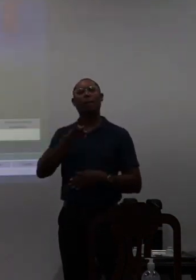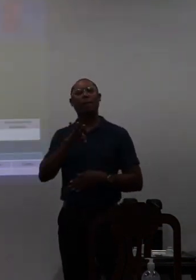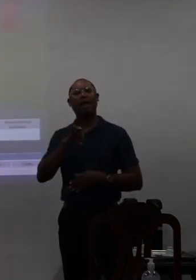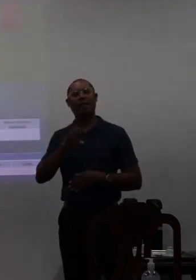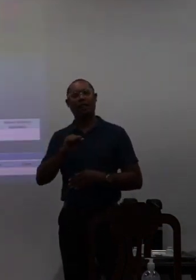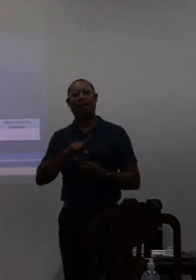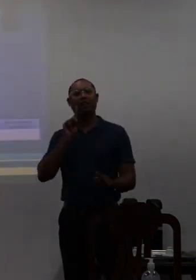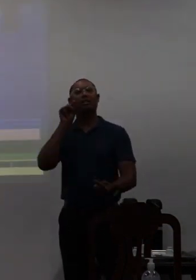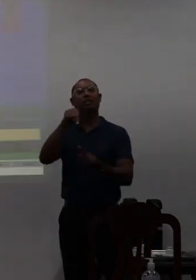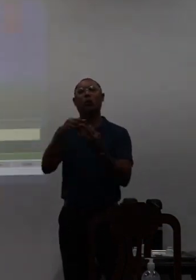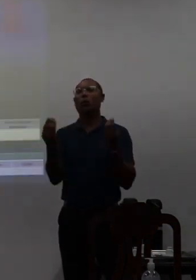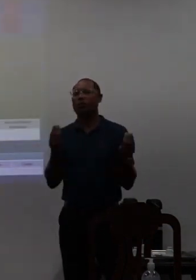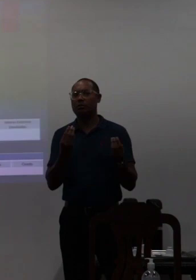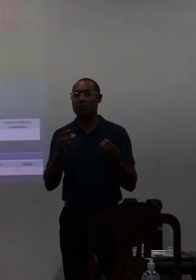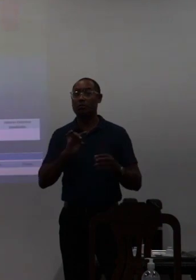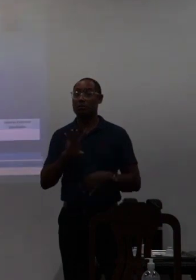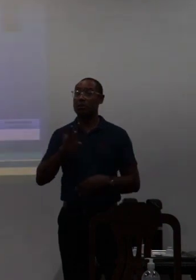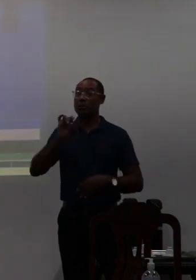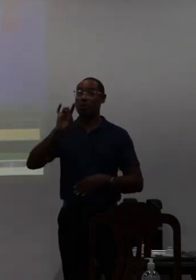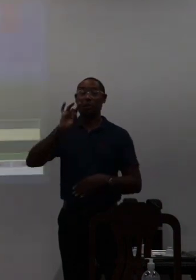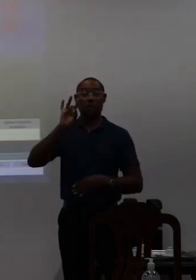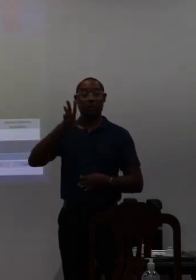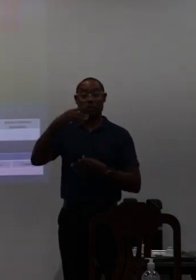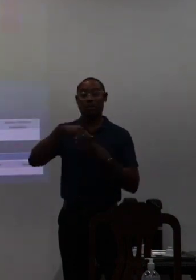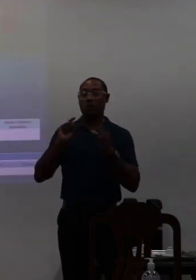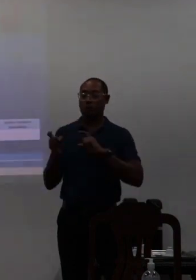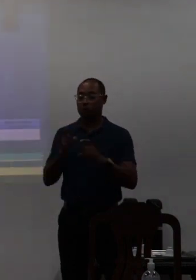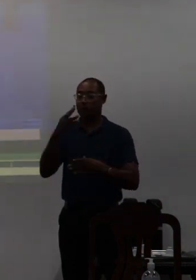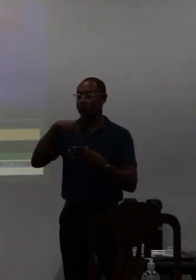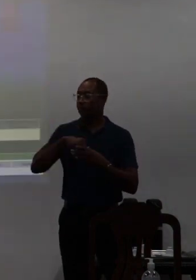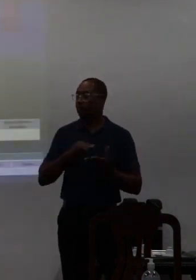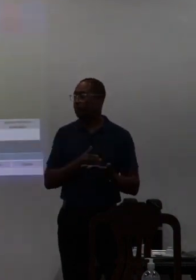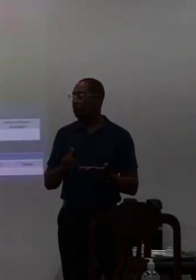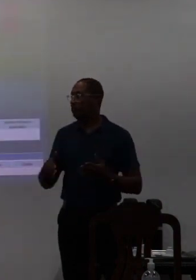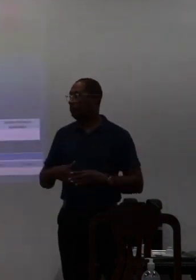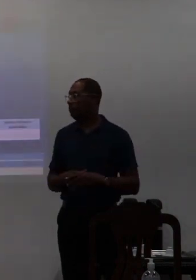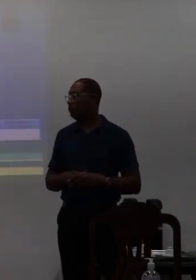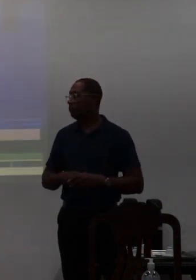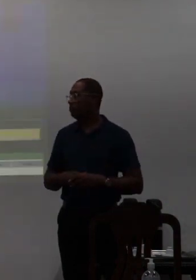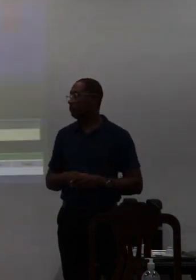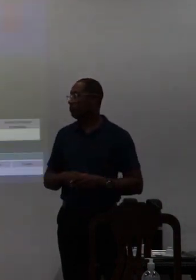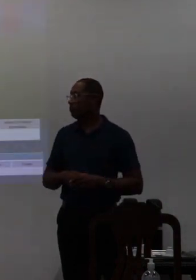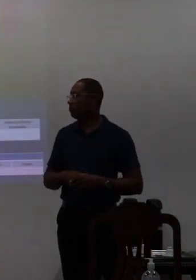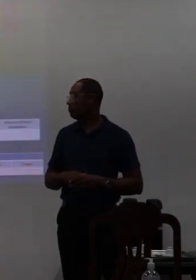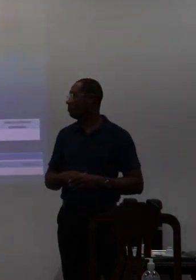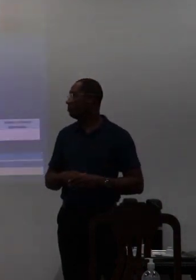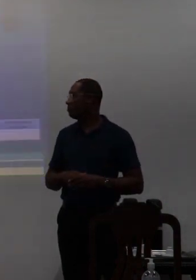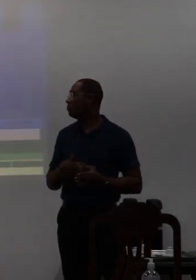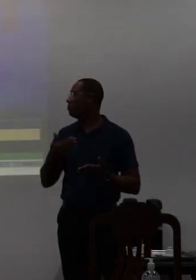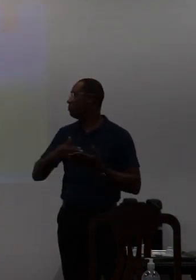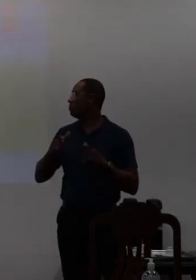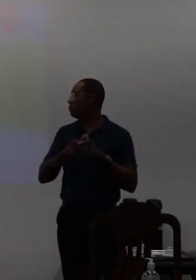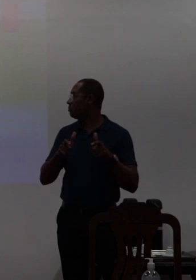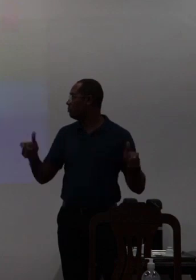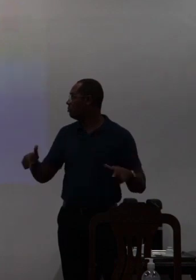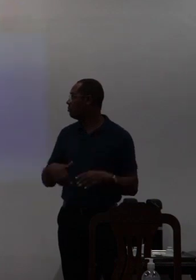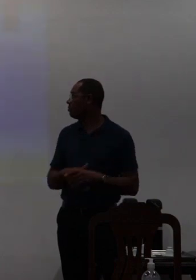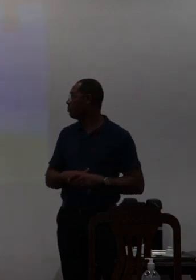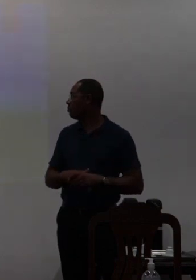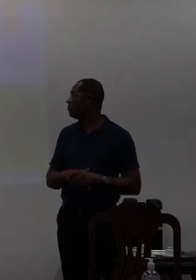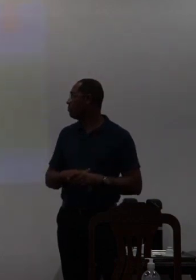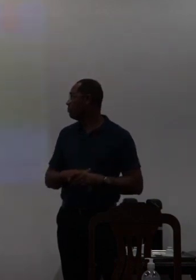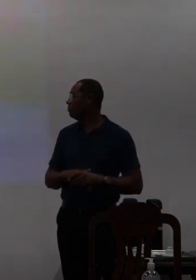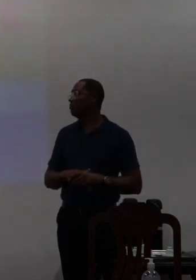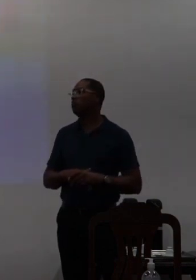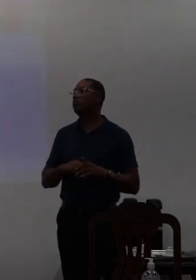essa discussão ela não vai ficar só dentro da coordenação ela vai se estender principalmente na